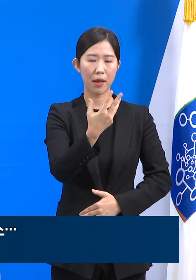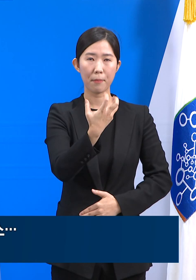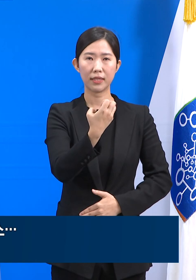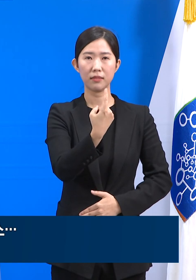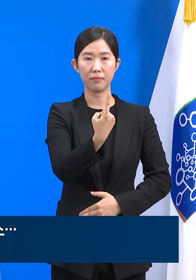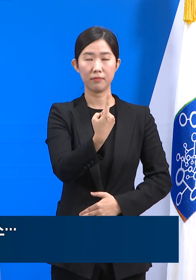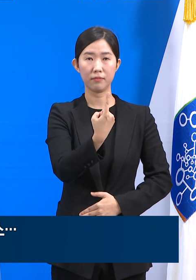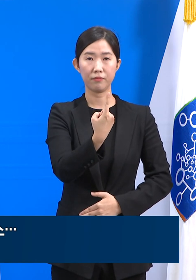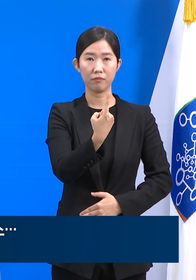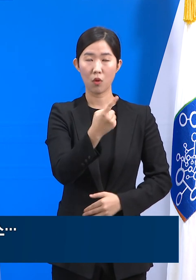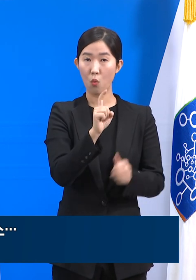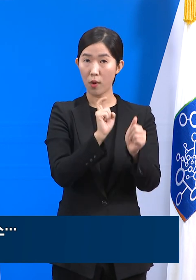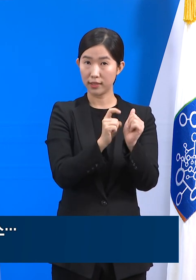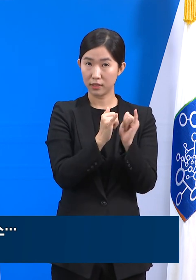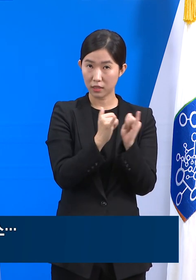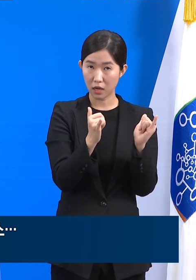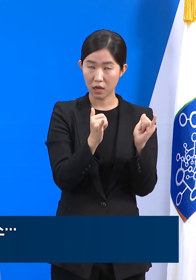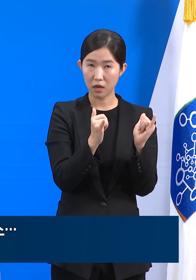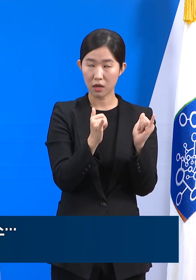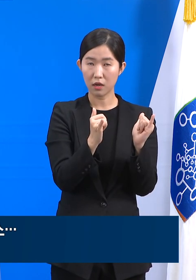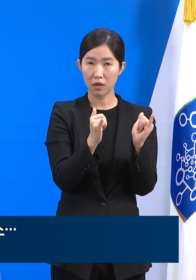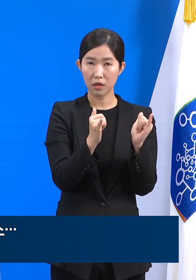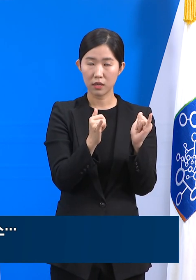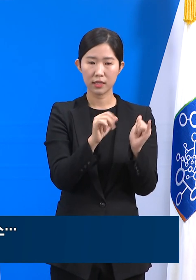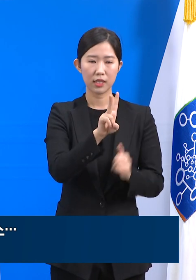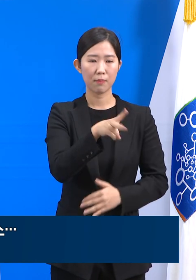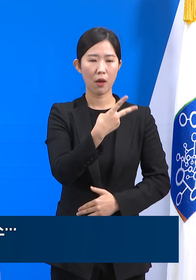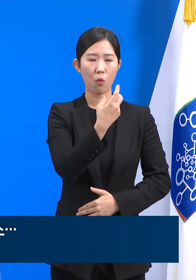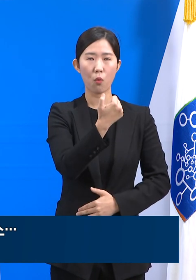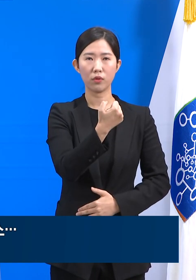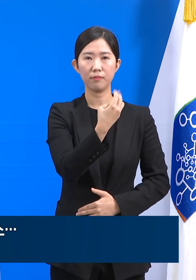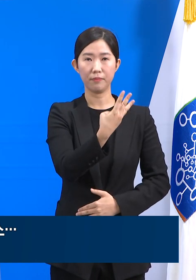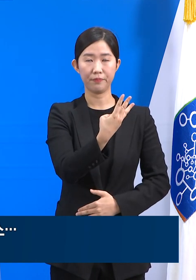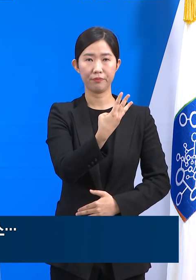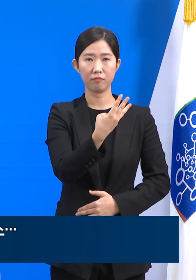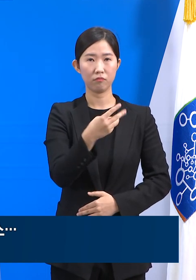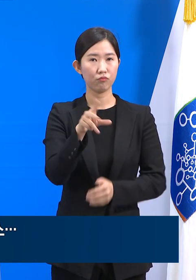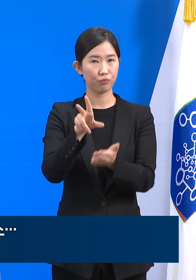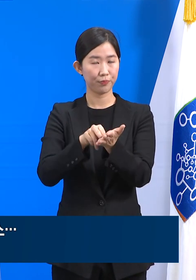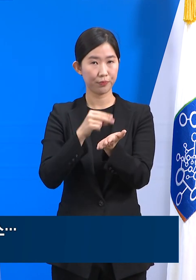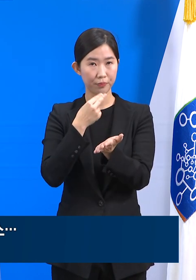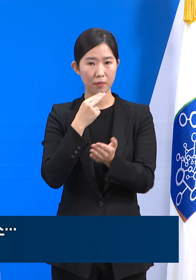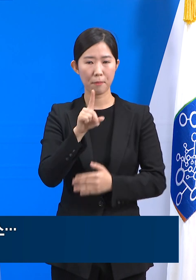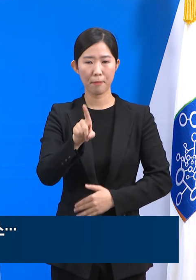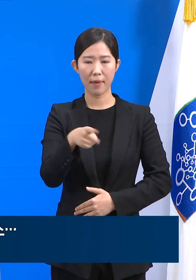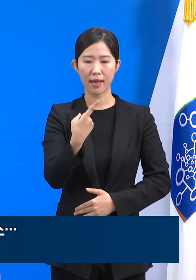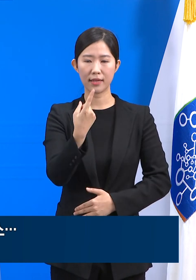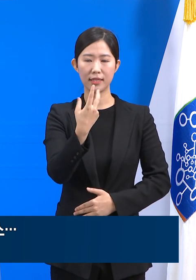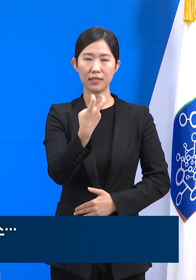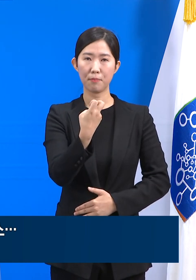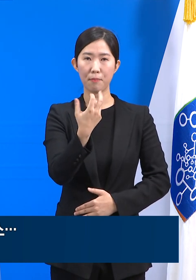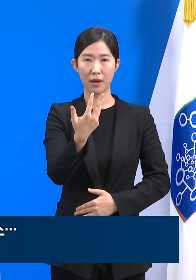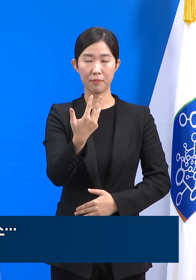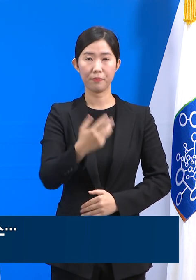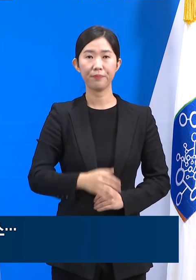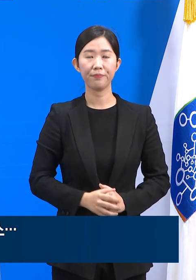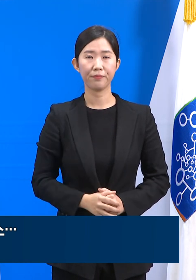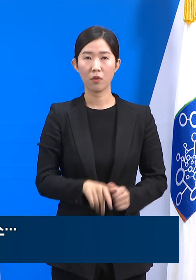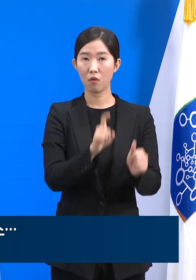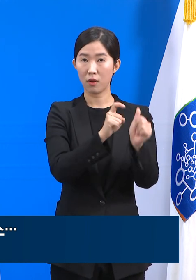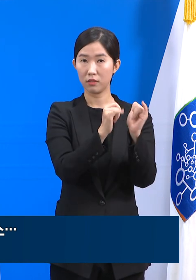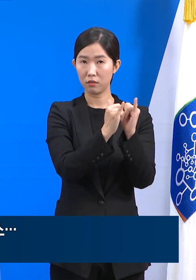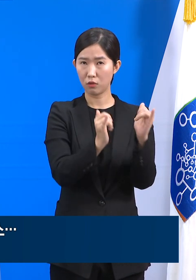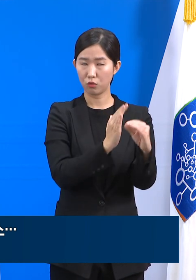코로나 검사 양성자는 253명, 음성자는 128명입니다. 양성자